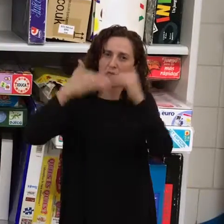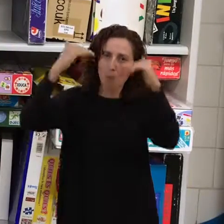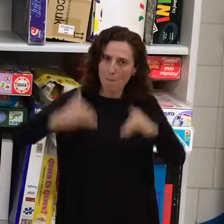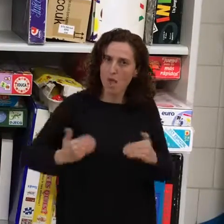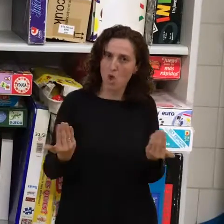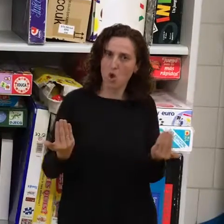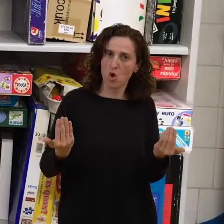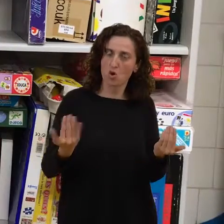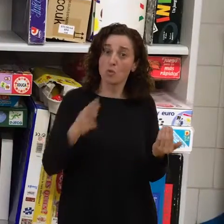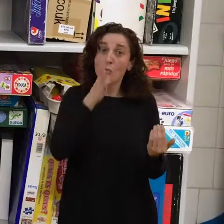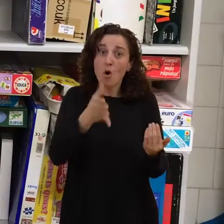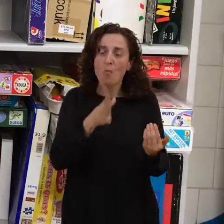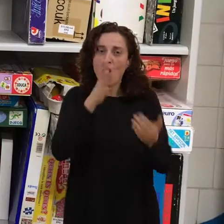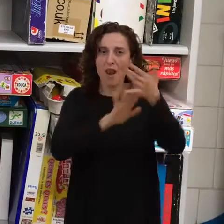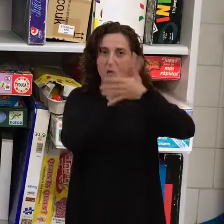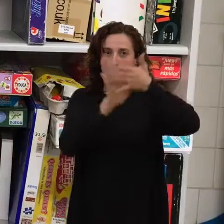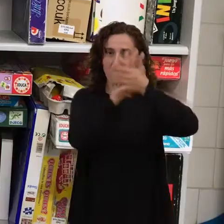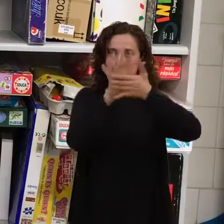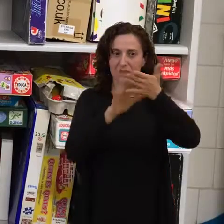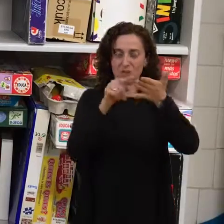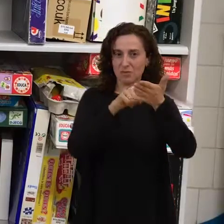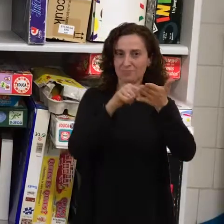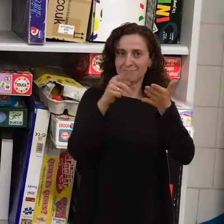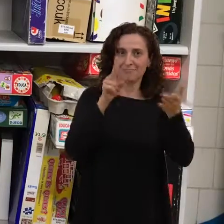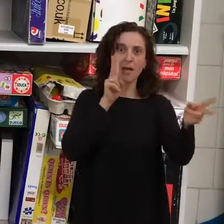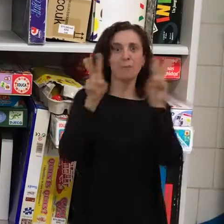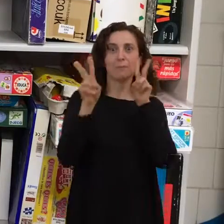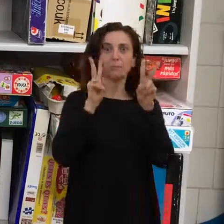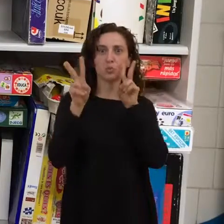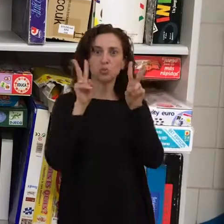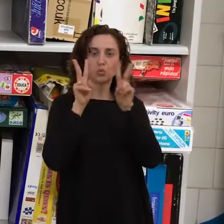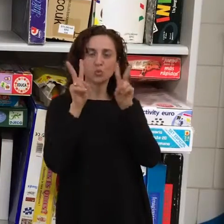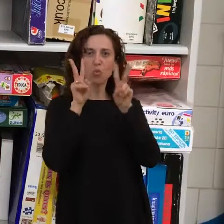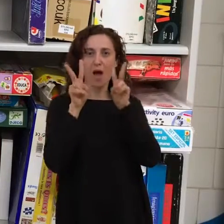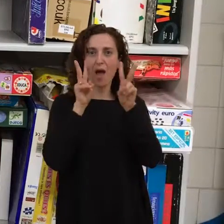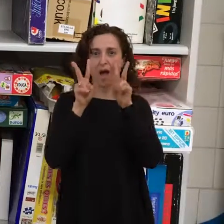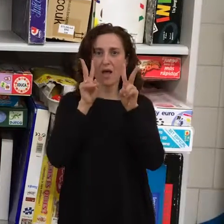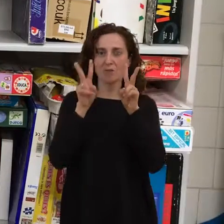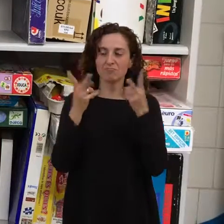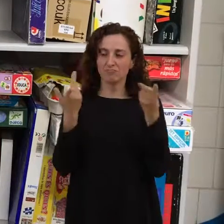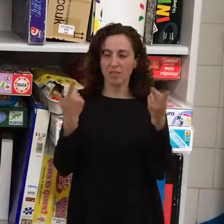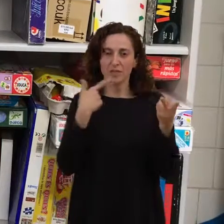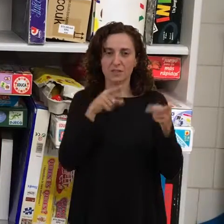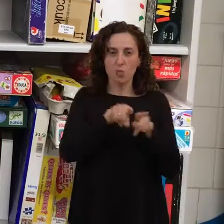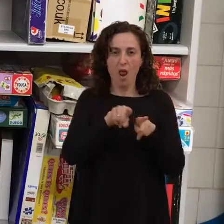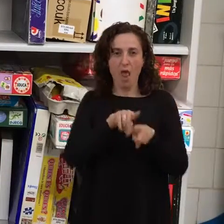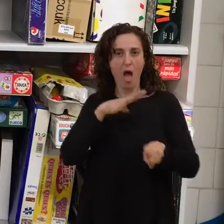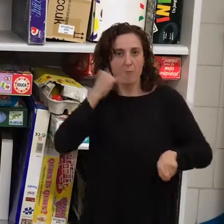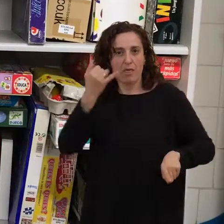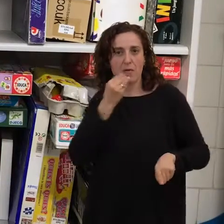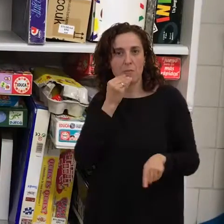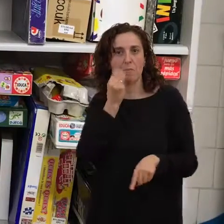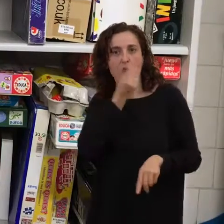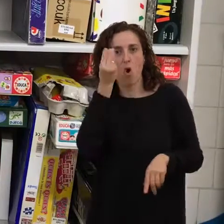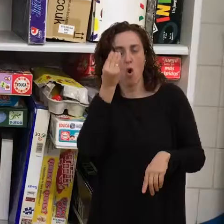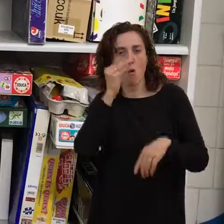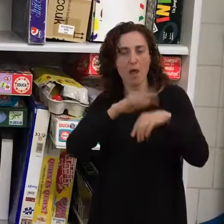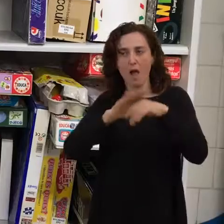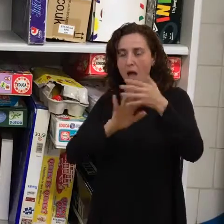es visual, pues, se manejaban mejor, se hablaban